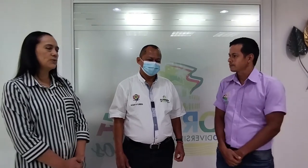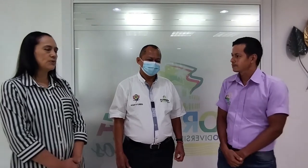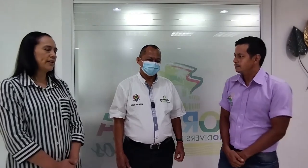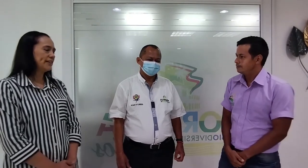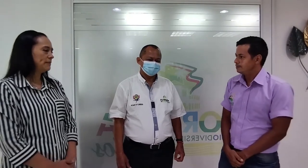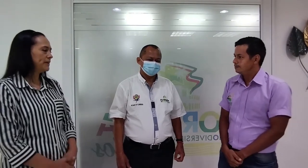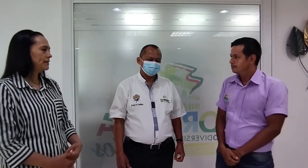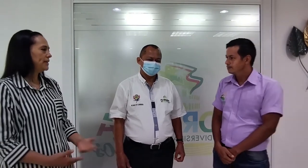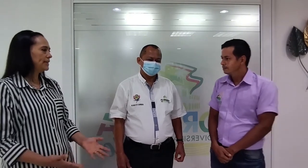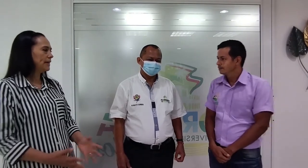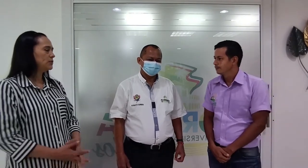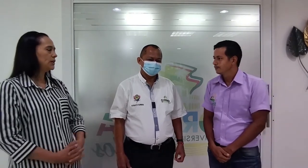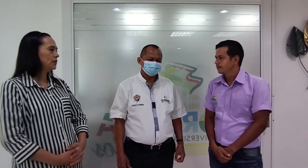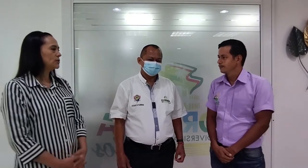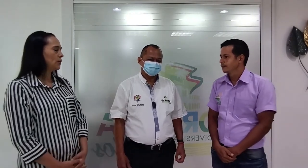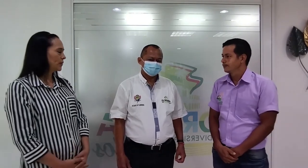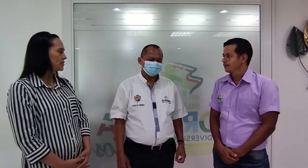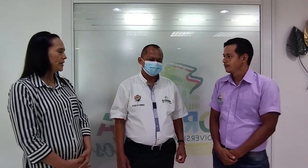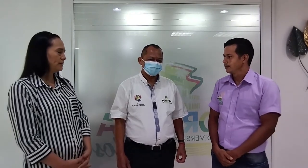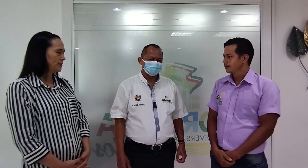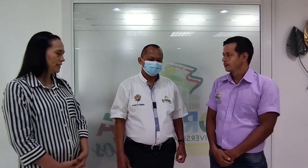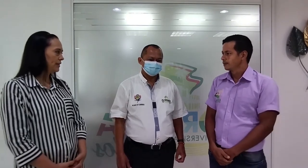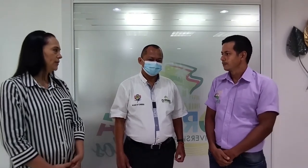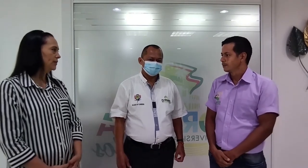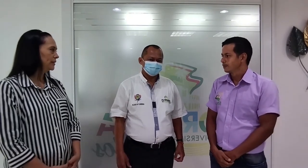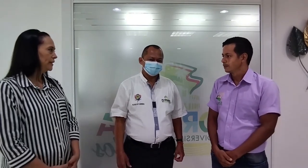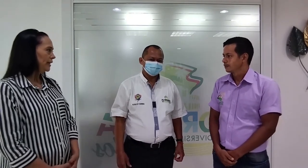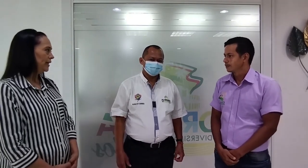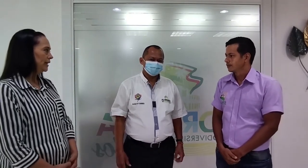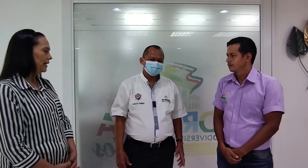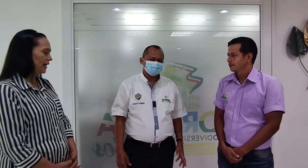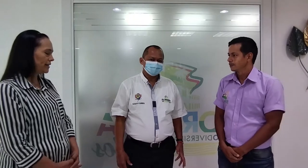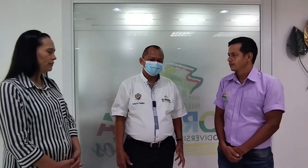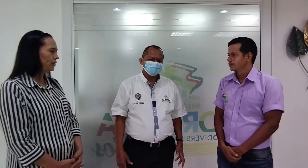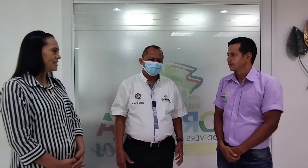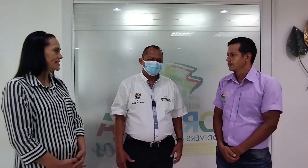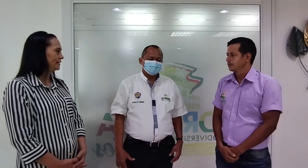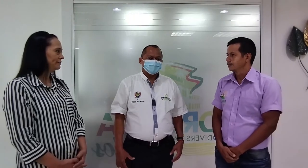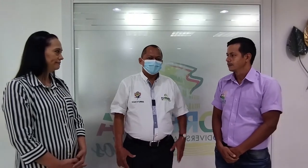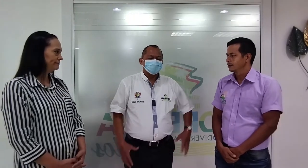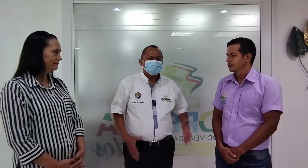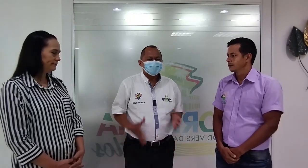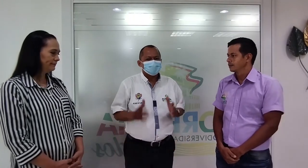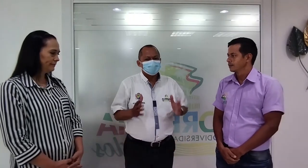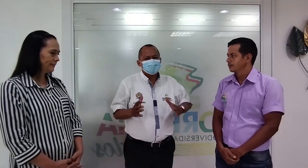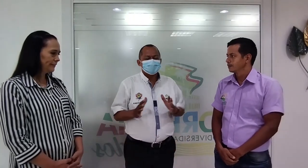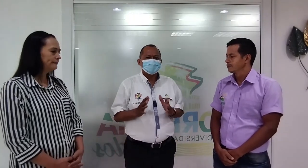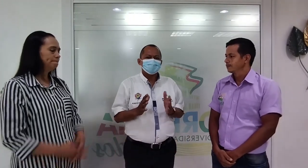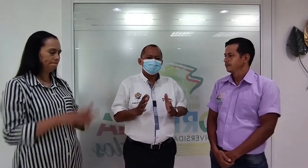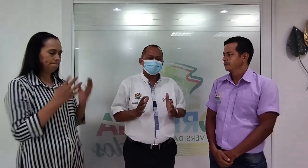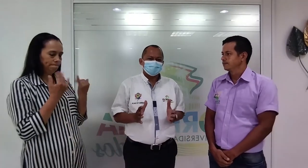gustaría también que meditáramos en los logros que hemos tenido aquí en Florencia. Aquí quiero expresarle dos cosas.